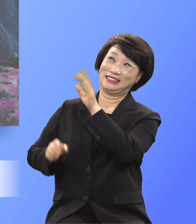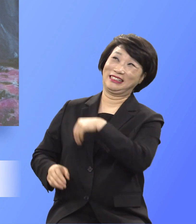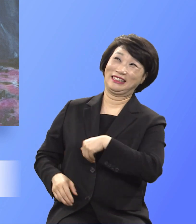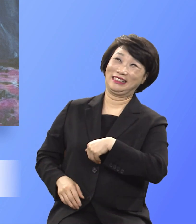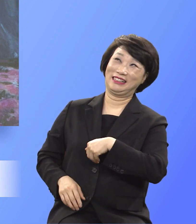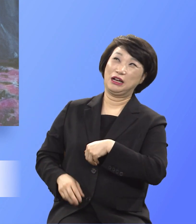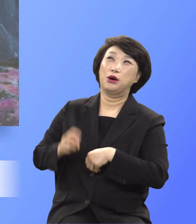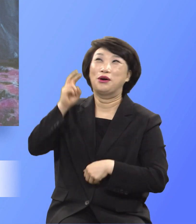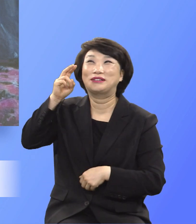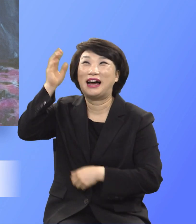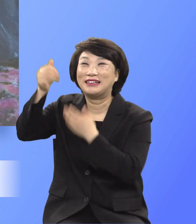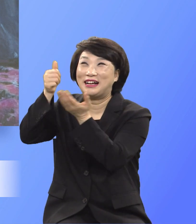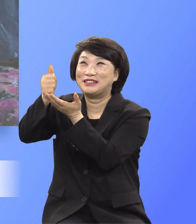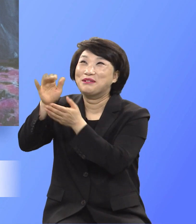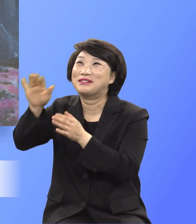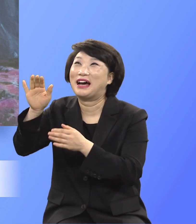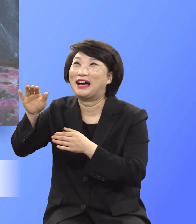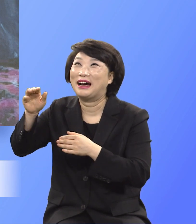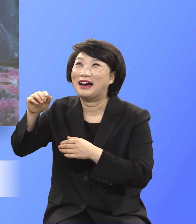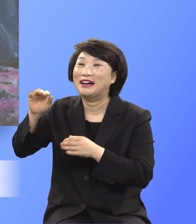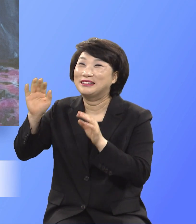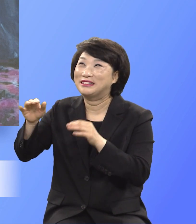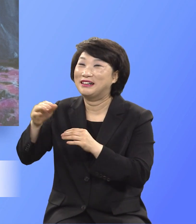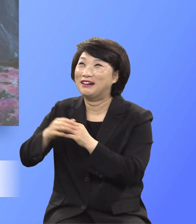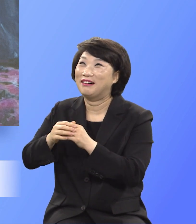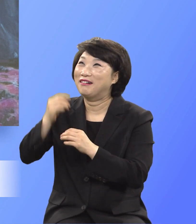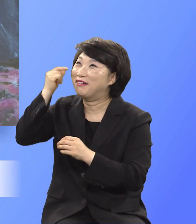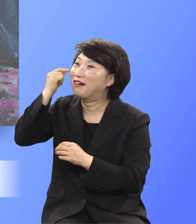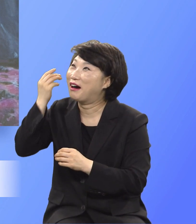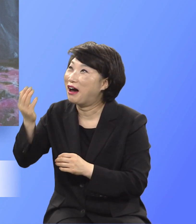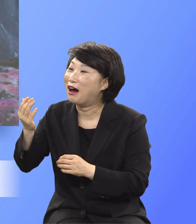혹시 하나님도 망령 들리셨어요? 한번 생각 한번 해보세요.